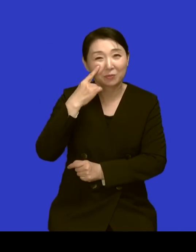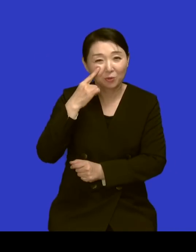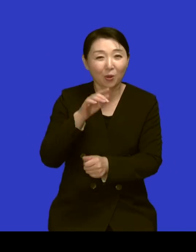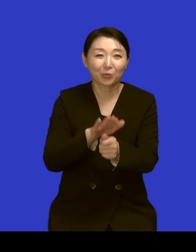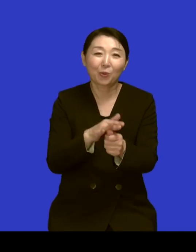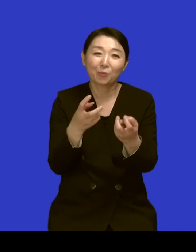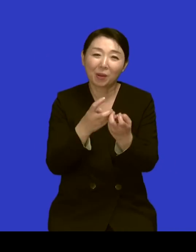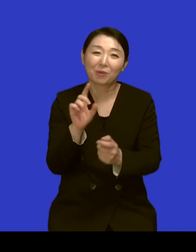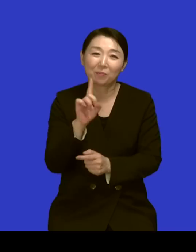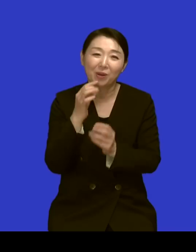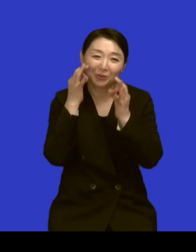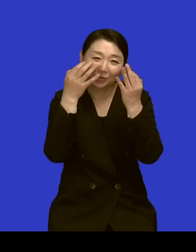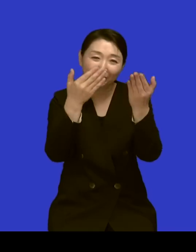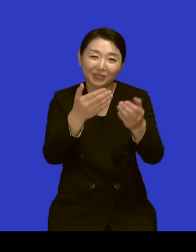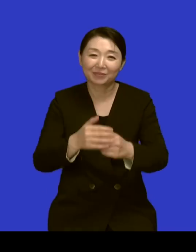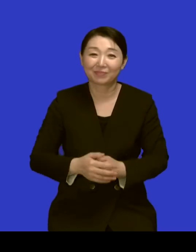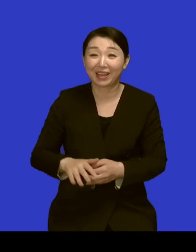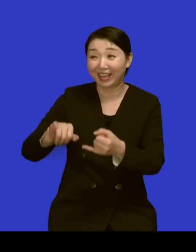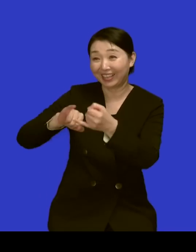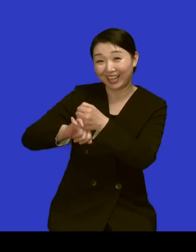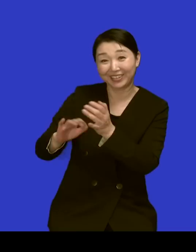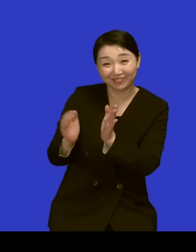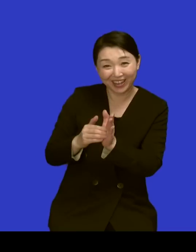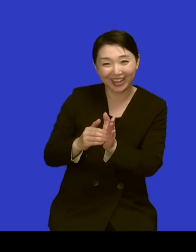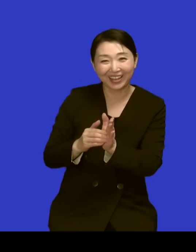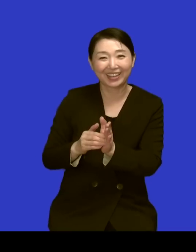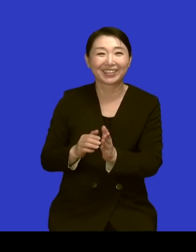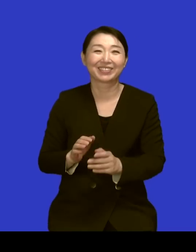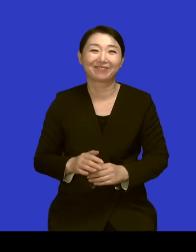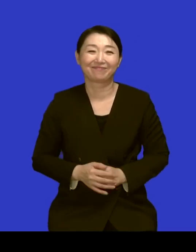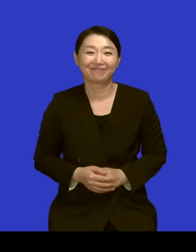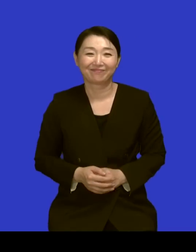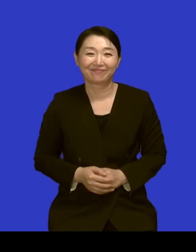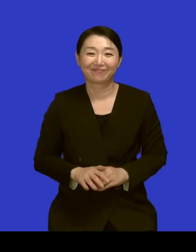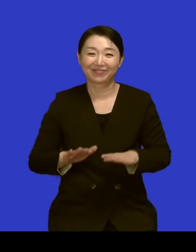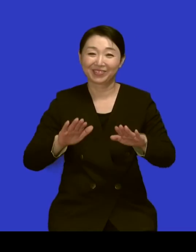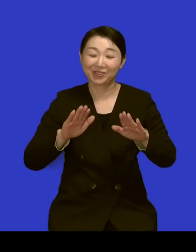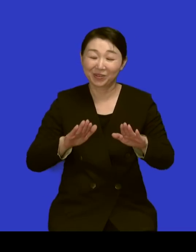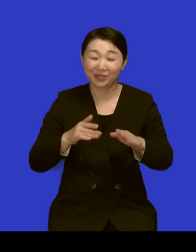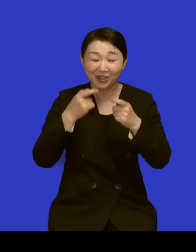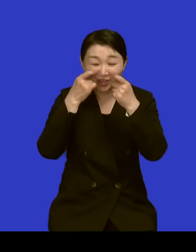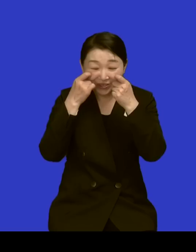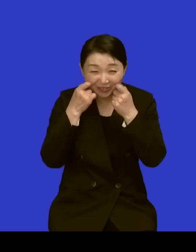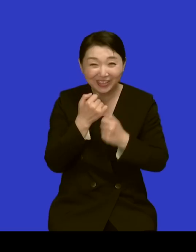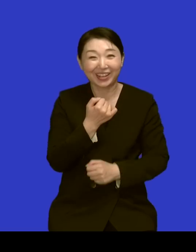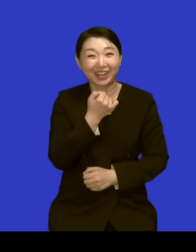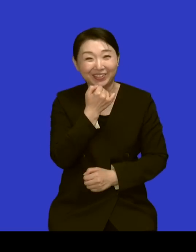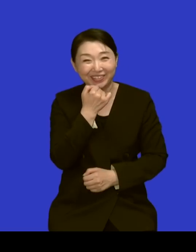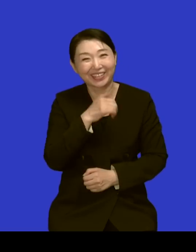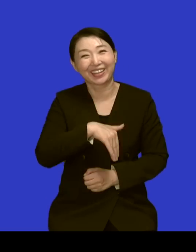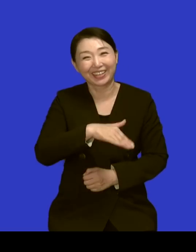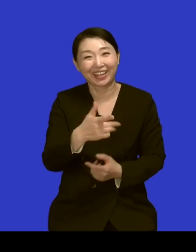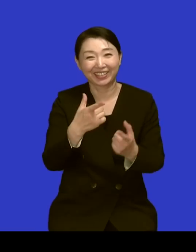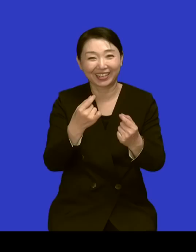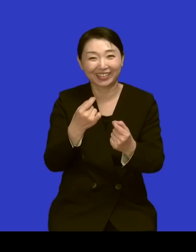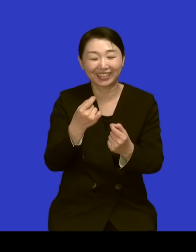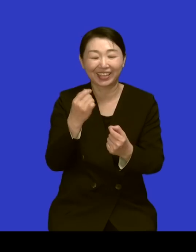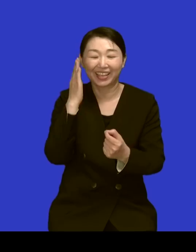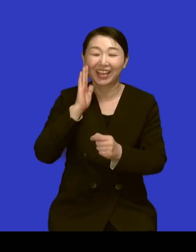더 노력하도록 하겠습니다 약속이요? 네 오늘 너무 울다가 웃다가 하셨어요 하늘나라에서 이 방송을 보고